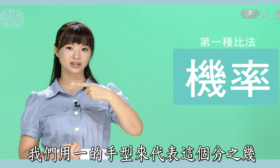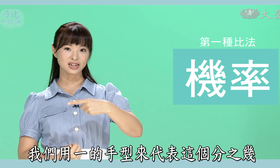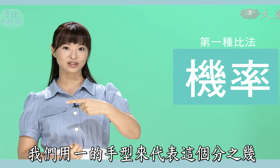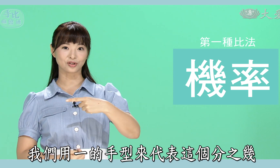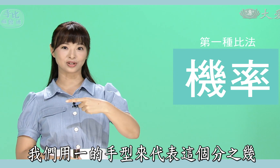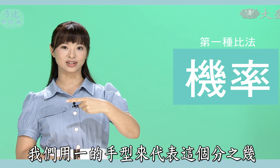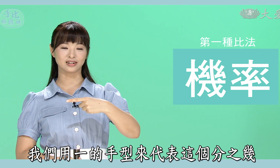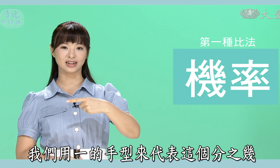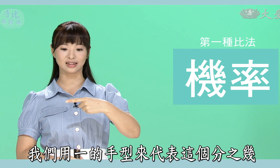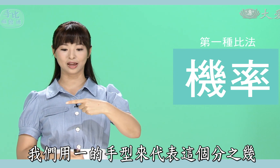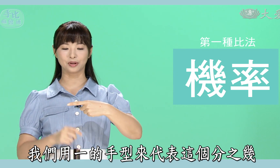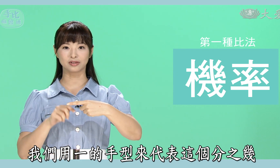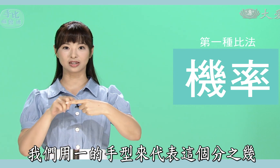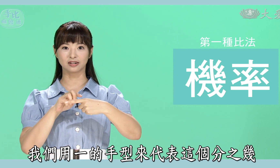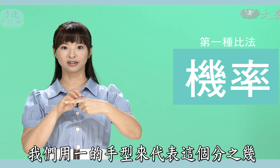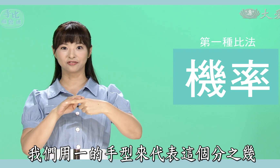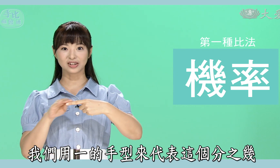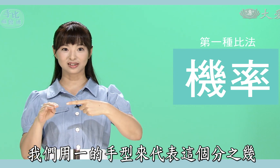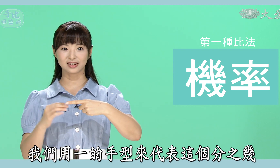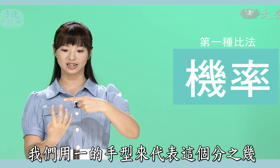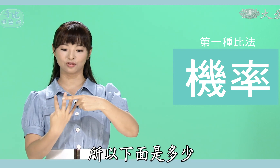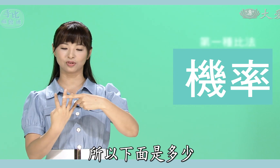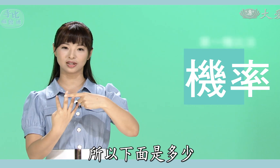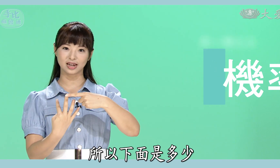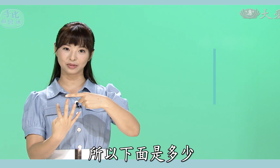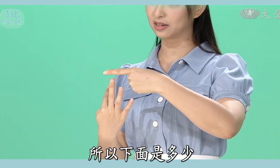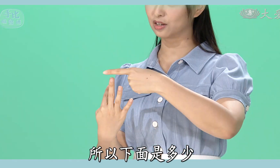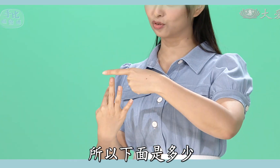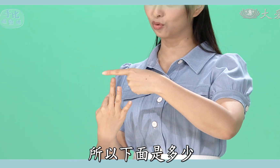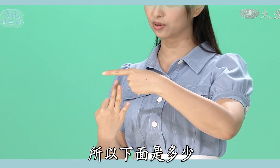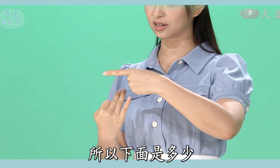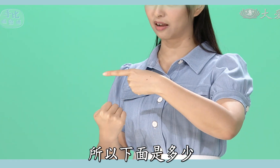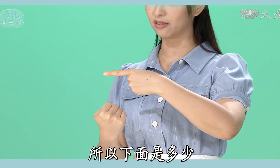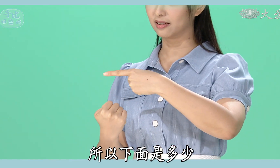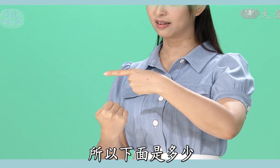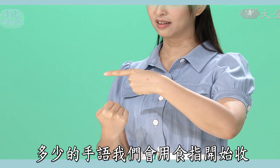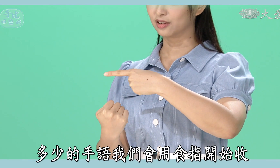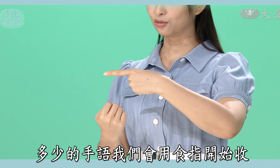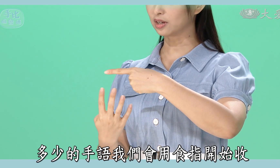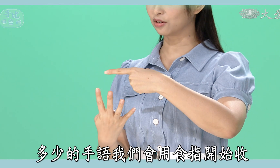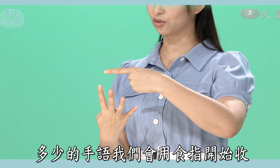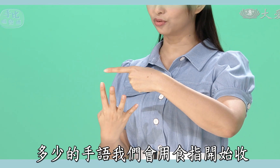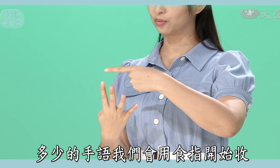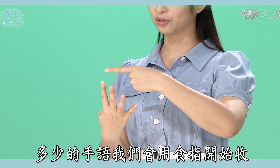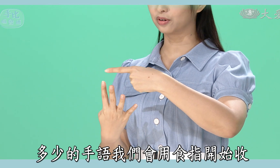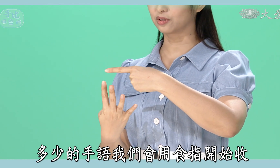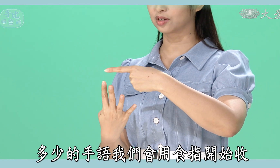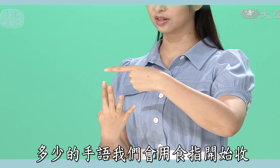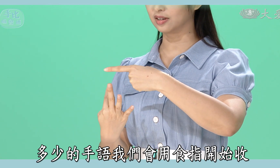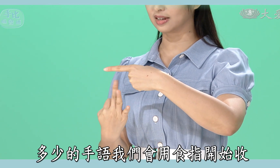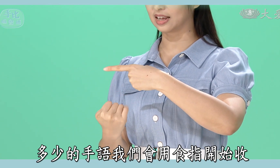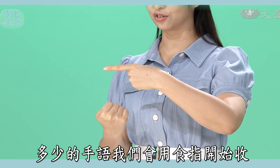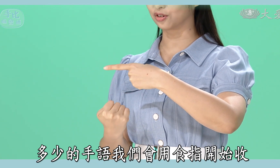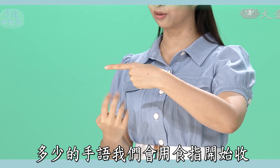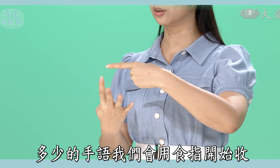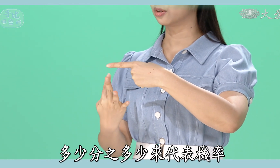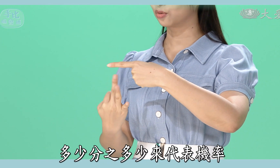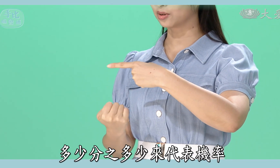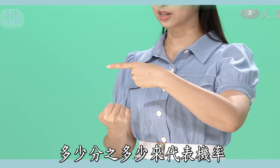一的手型呢来代表这个分之几所以下面是多少多少的手语我们会用十指开始收多少